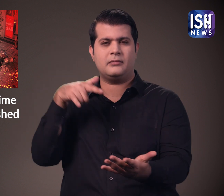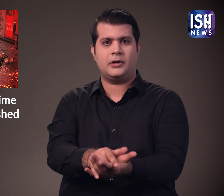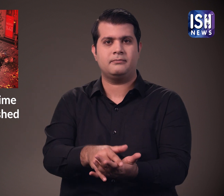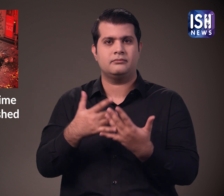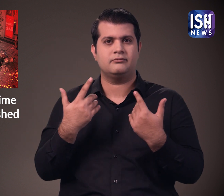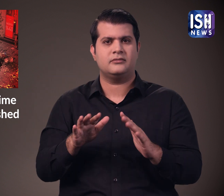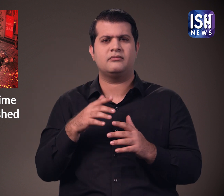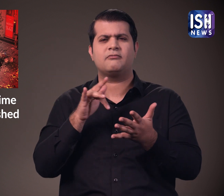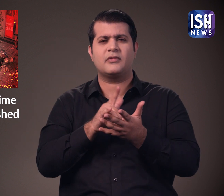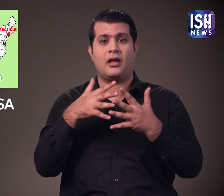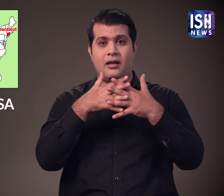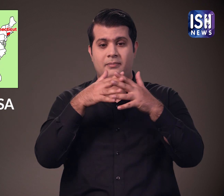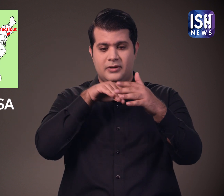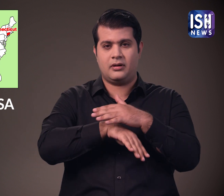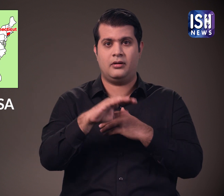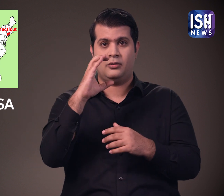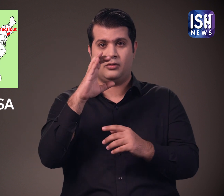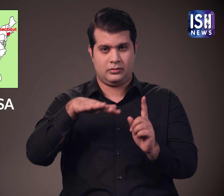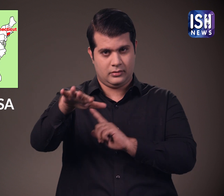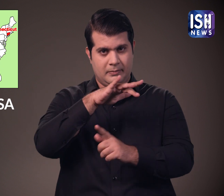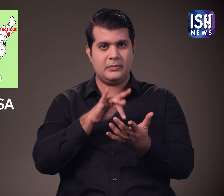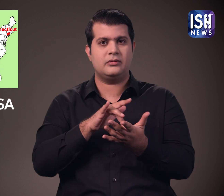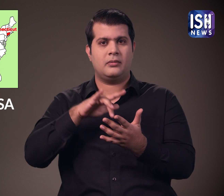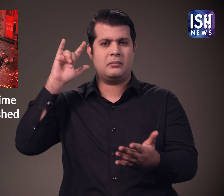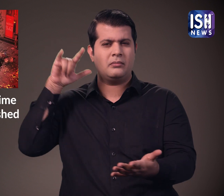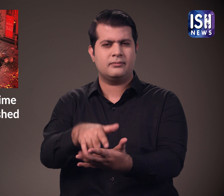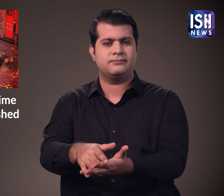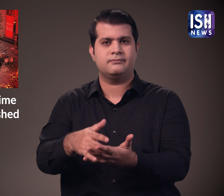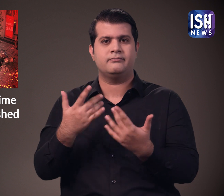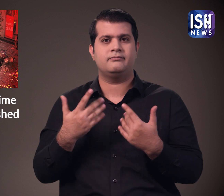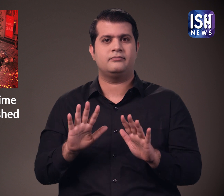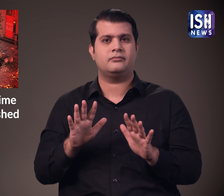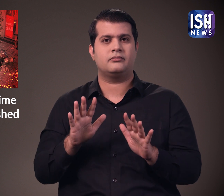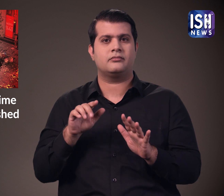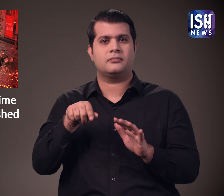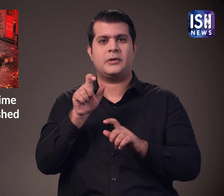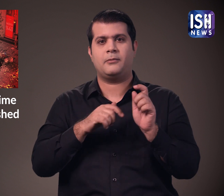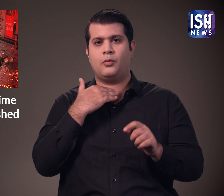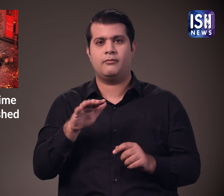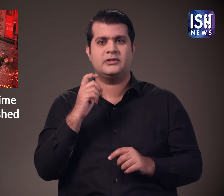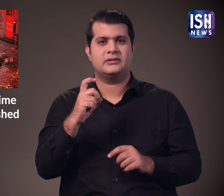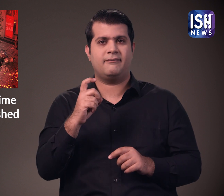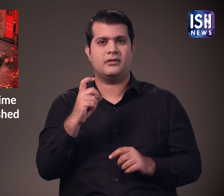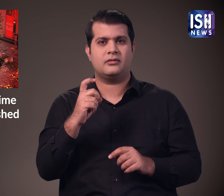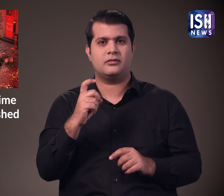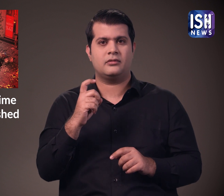थी।